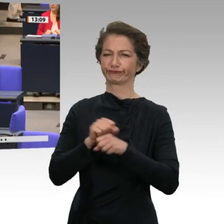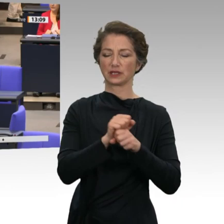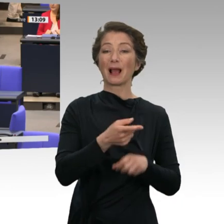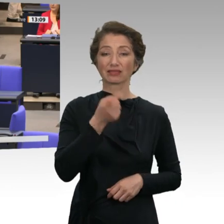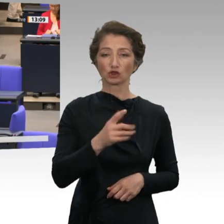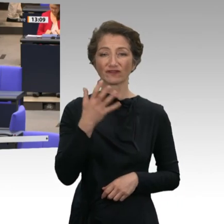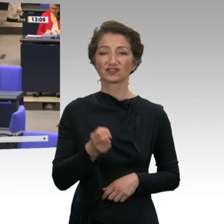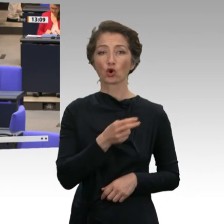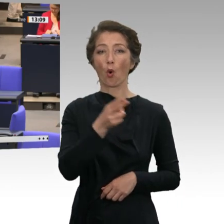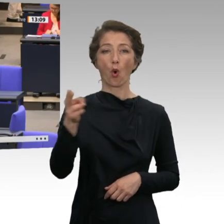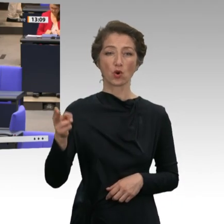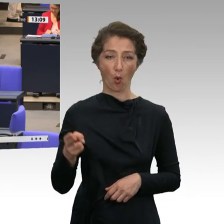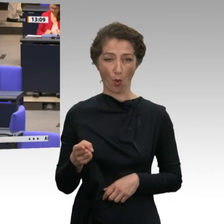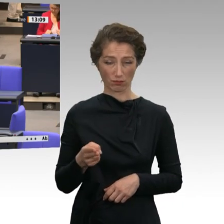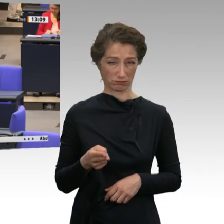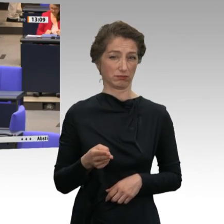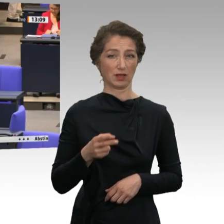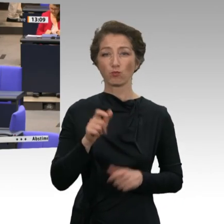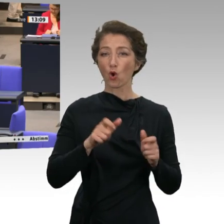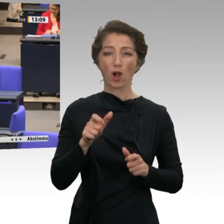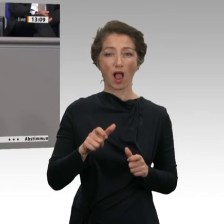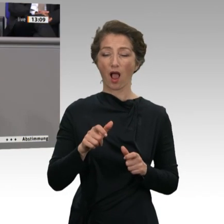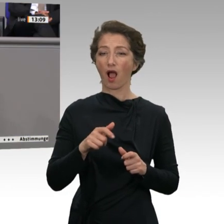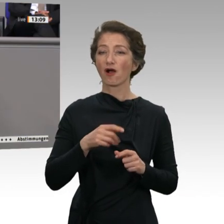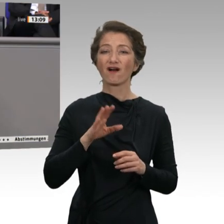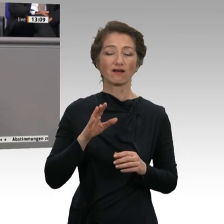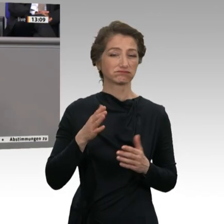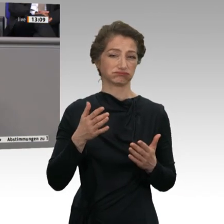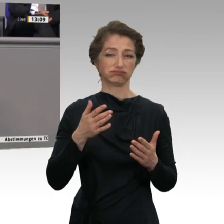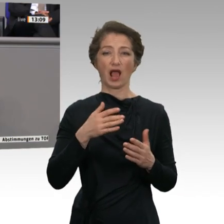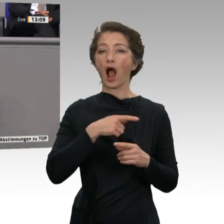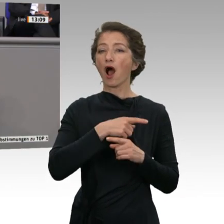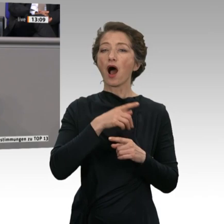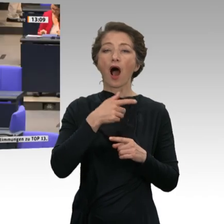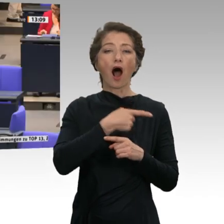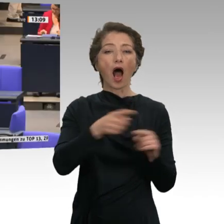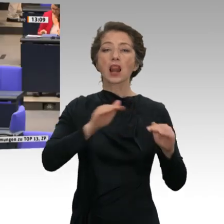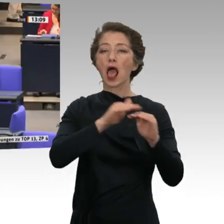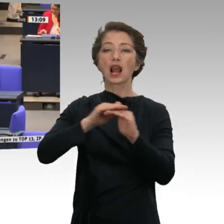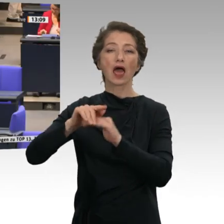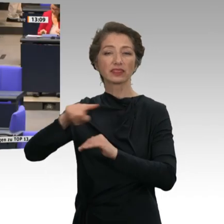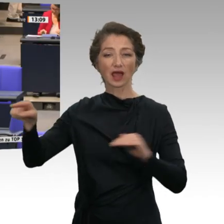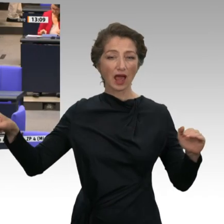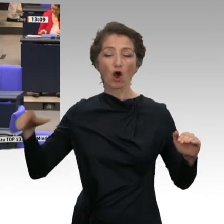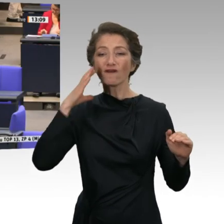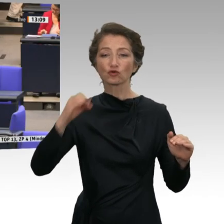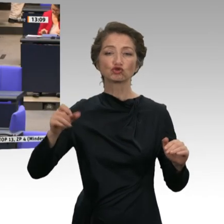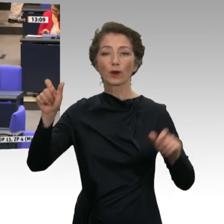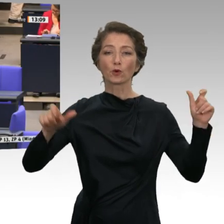Euro. Bürger aller Länder, begebt euch nach Deutschland und genießt die sozialistische Mindestrente bezahlt vom